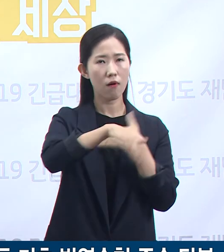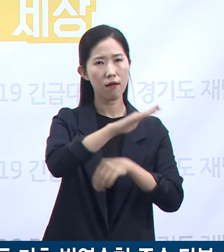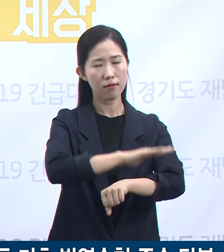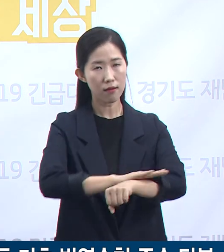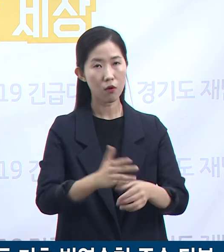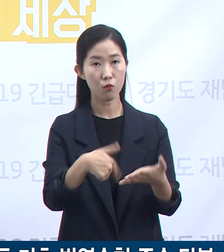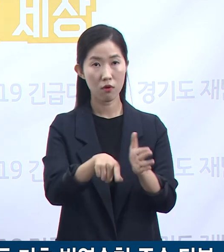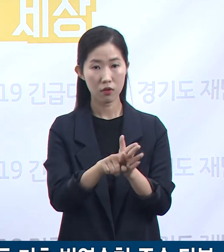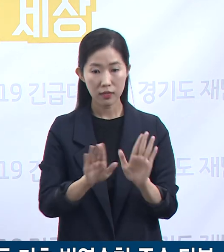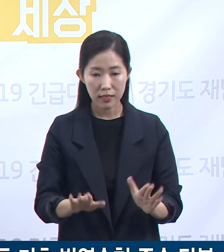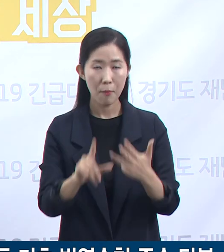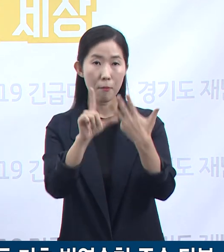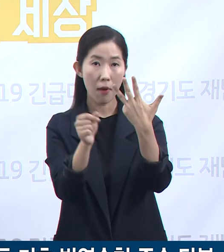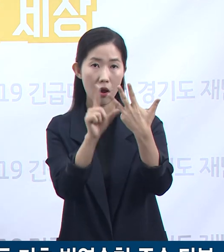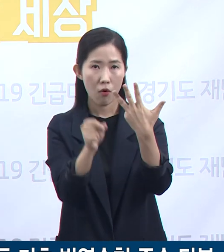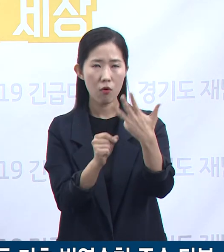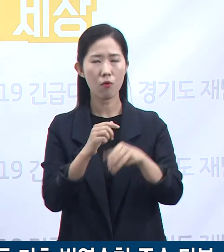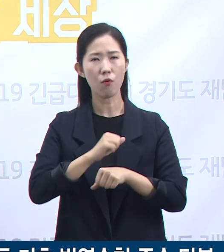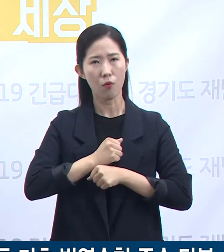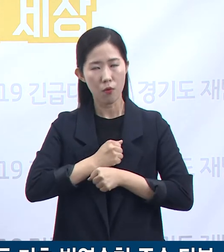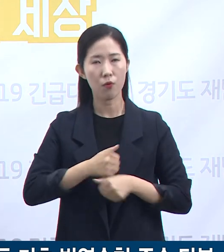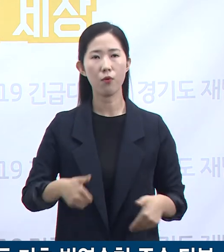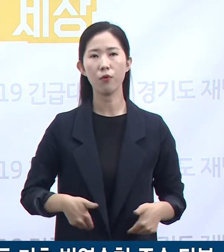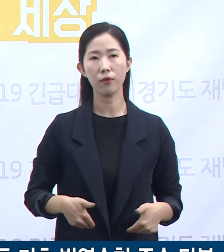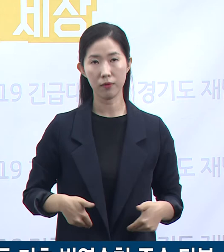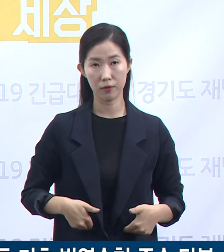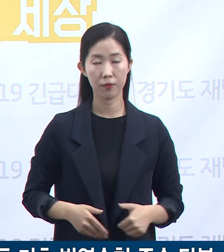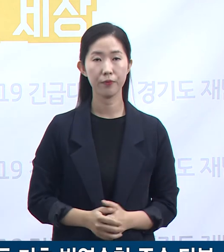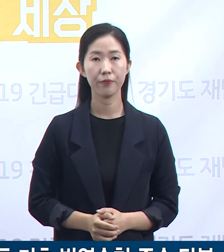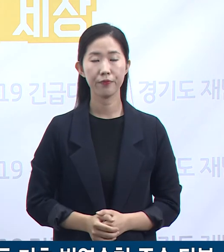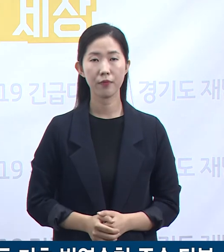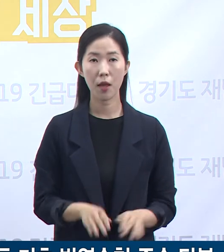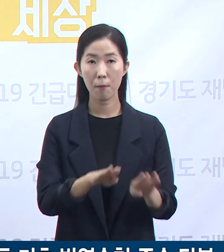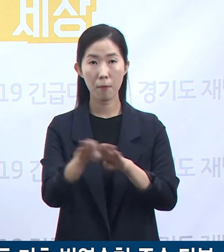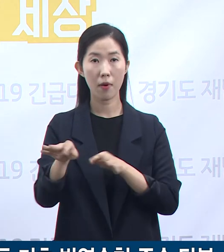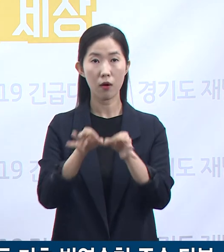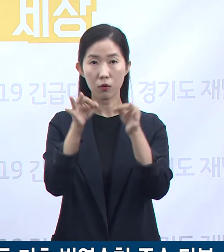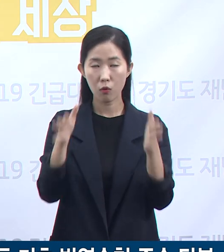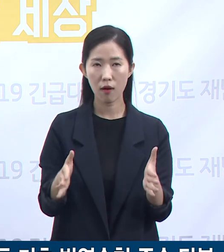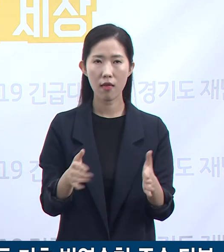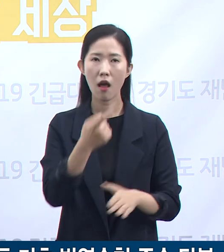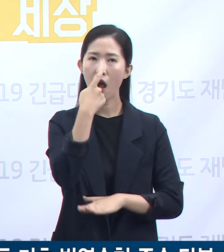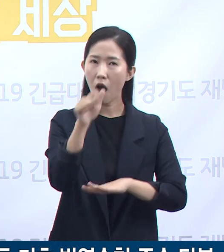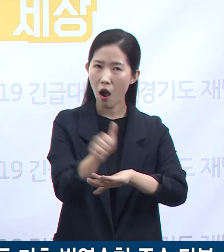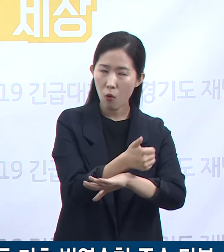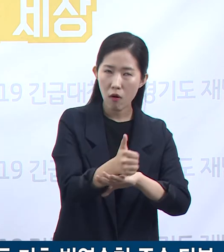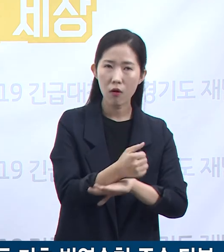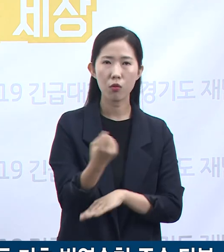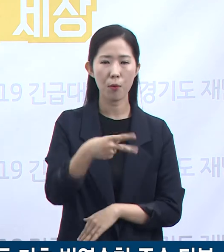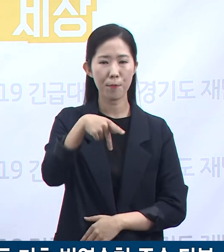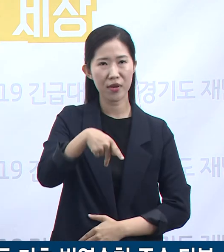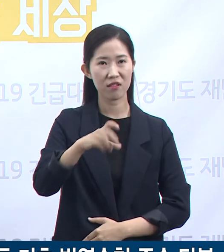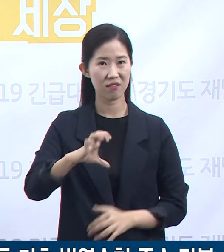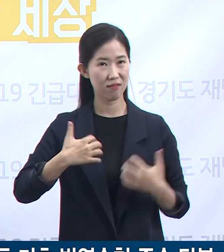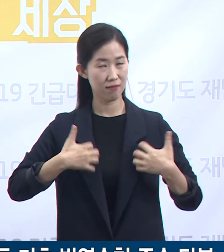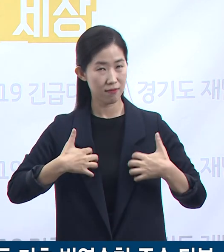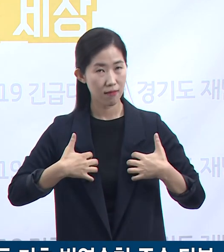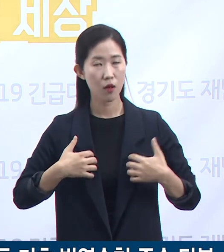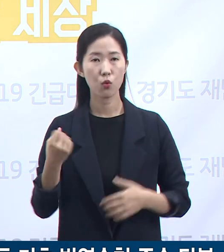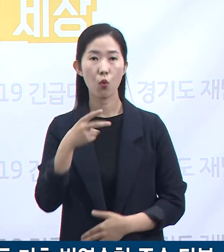무사히 극복하는 것이 매우 중요합니다. 방학 기간에는 학원뿐 아니라 PC방, 노래방 등